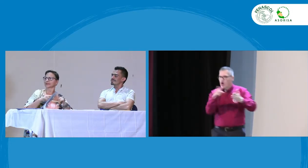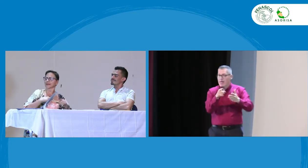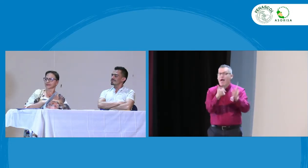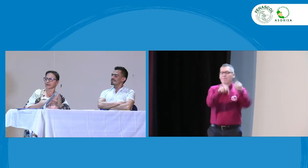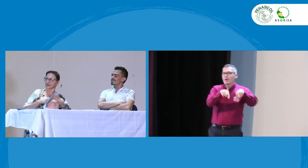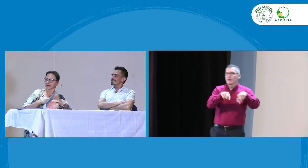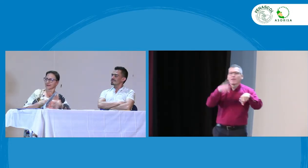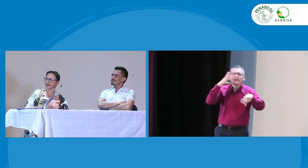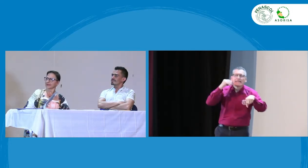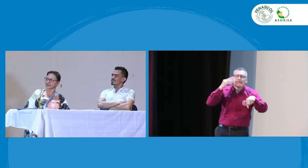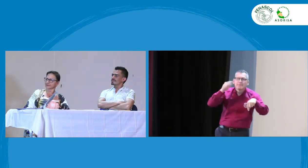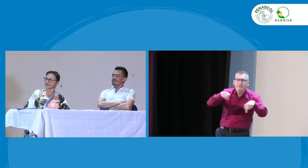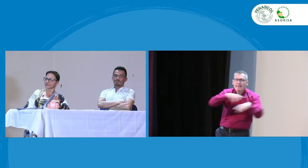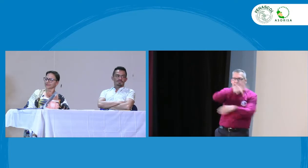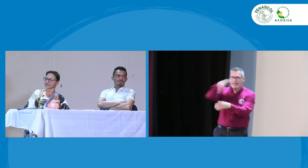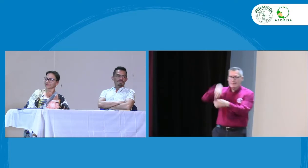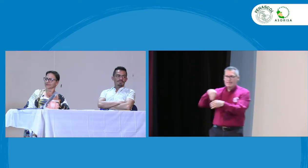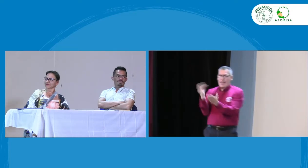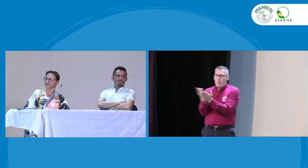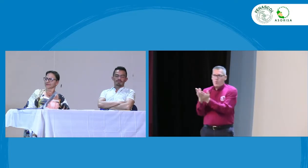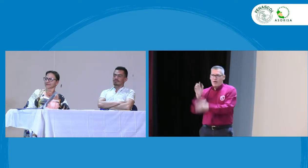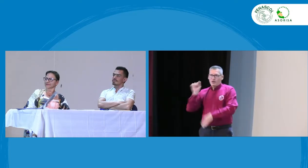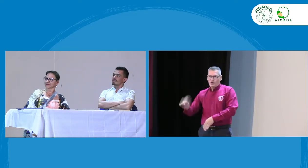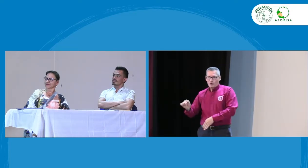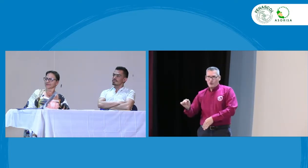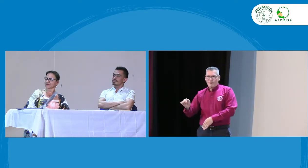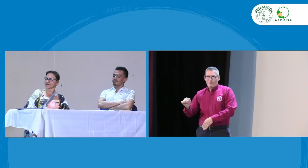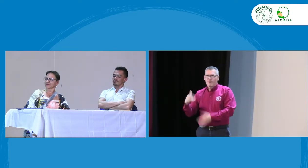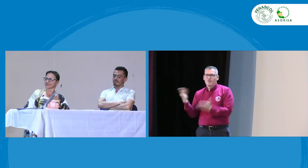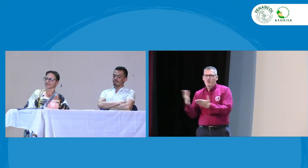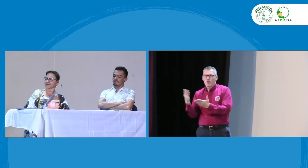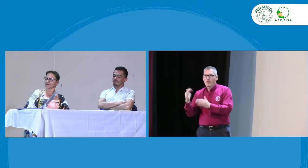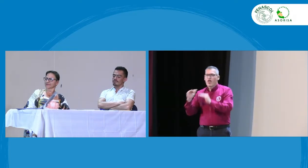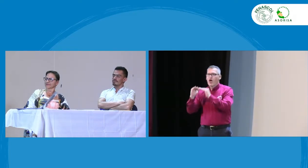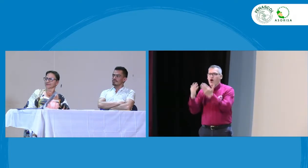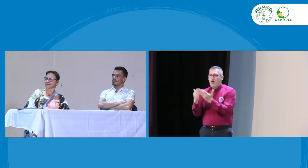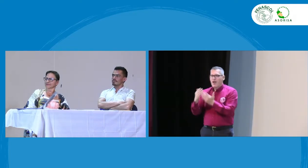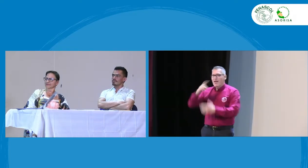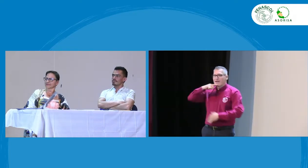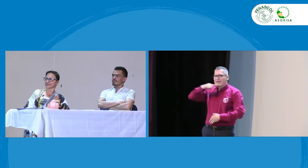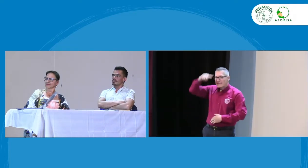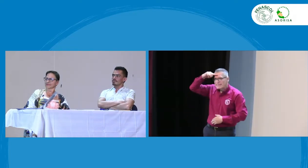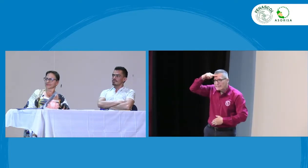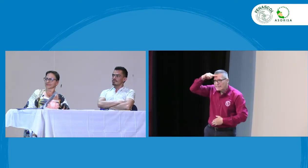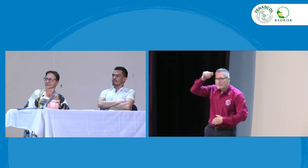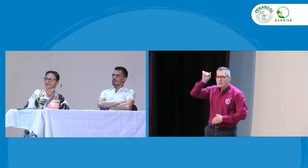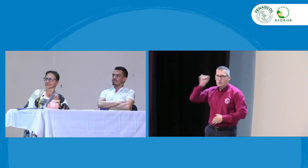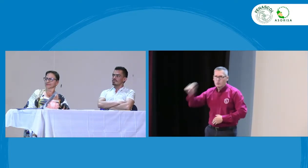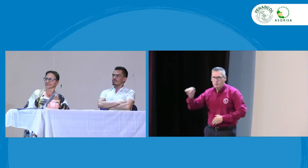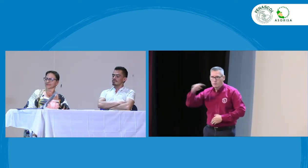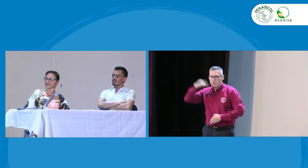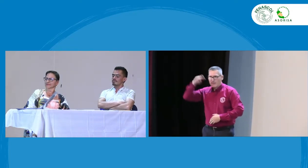Sí, administración tecnológica. Eso, y ella pues trabaja en el sector educativo,